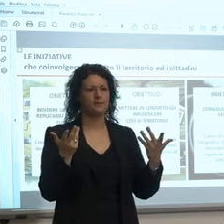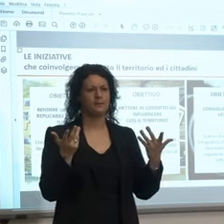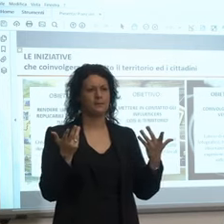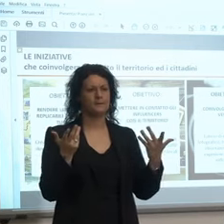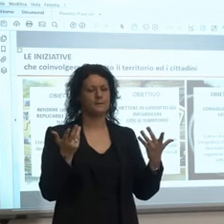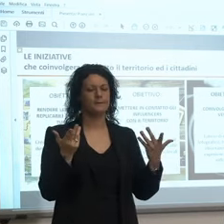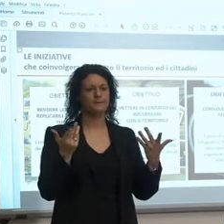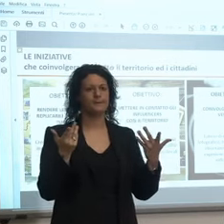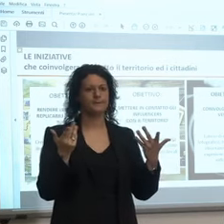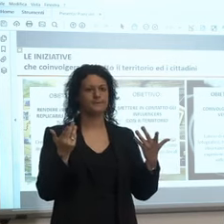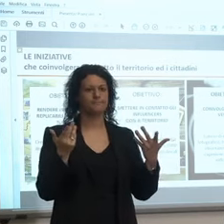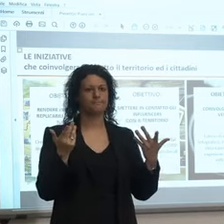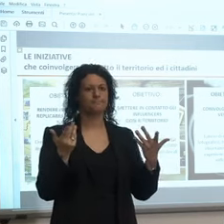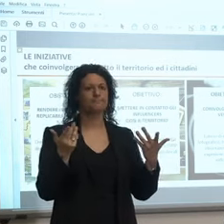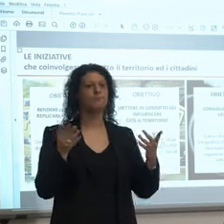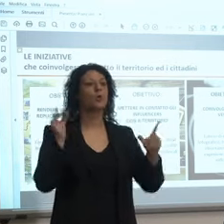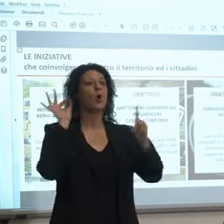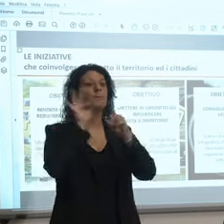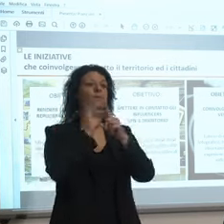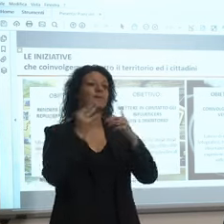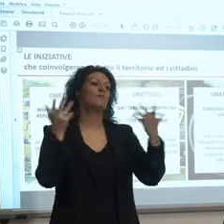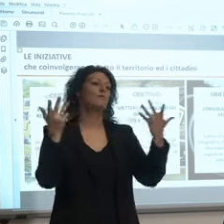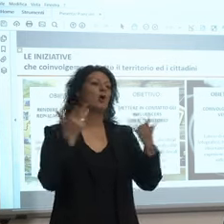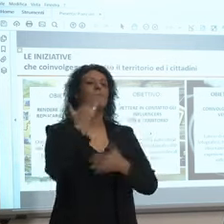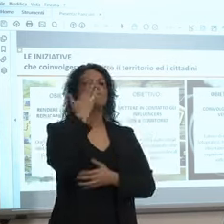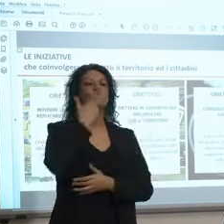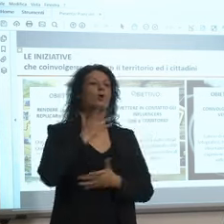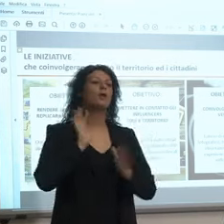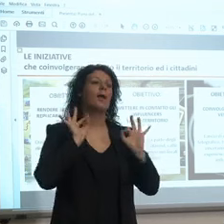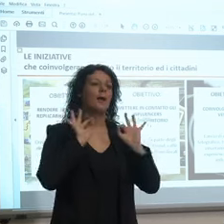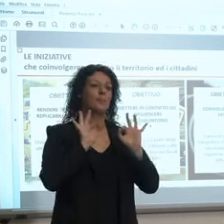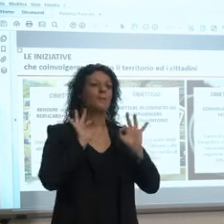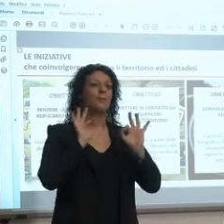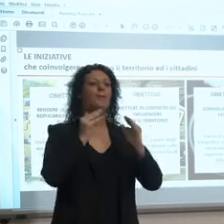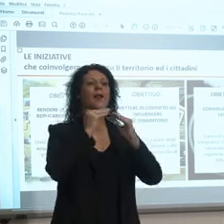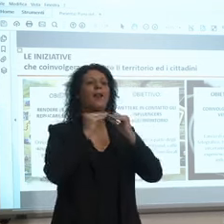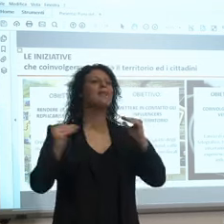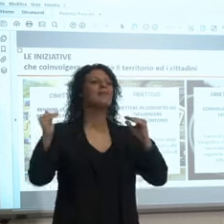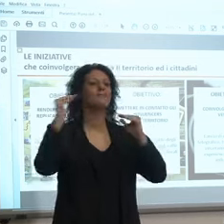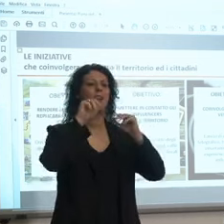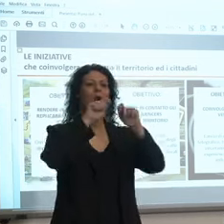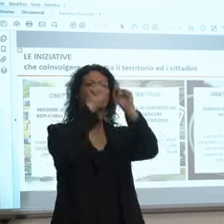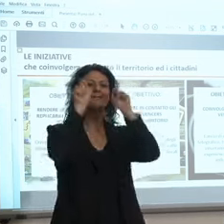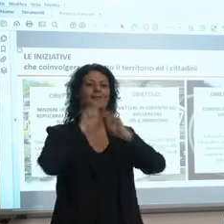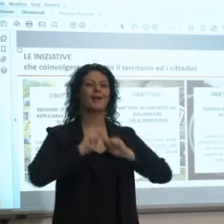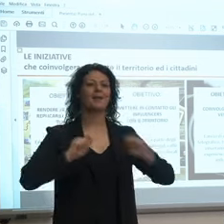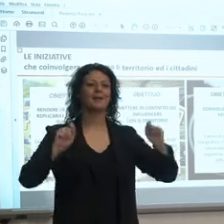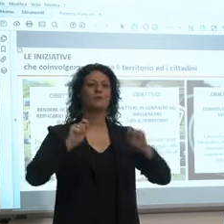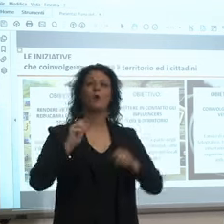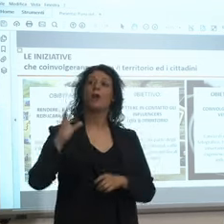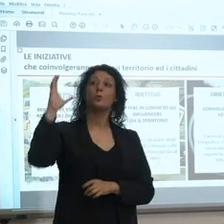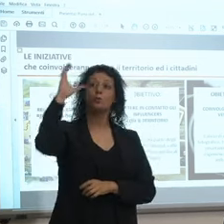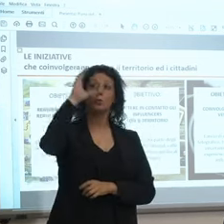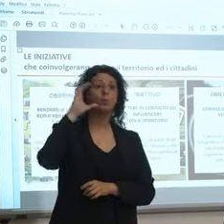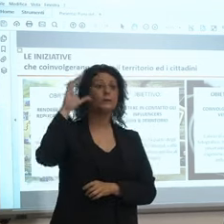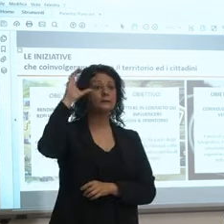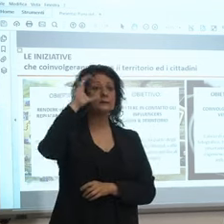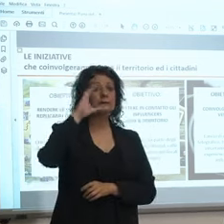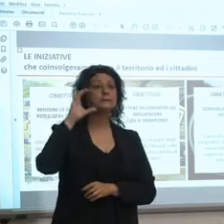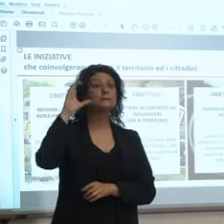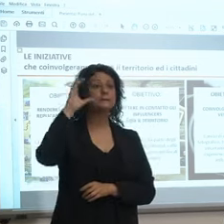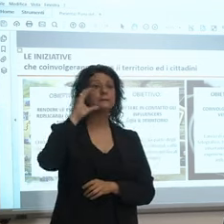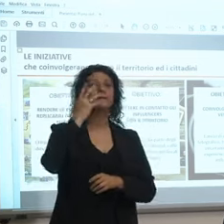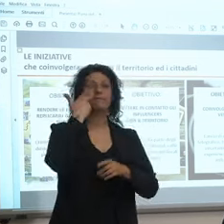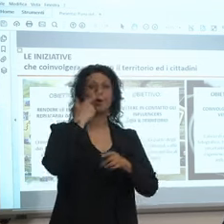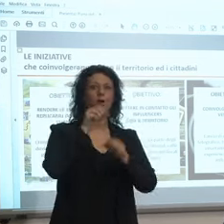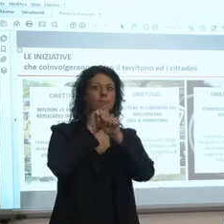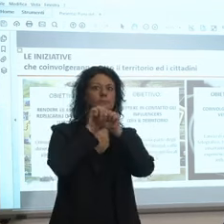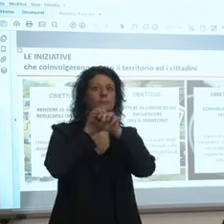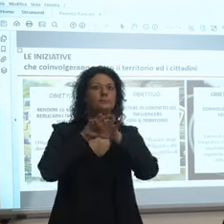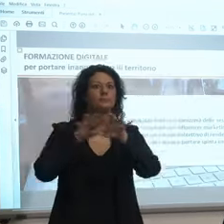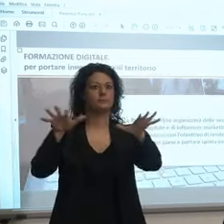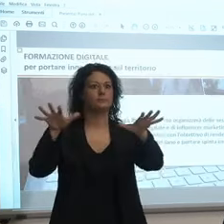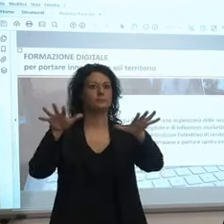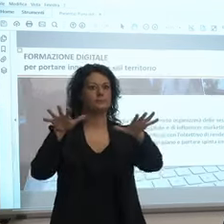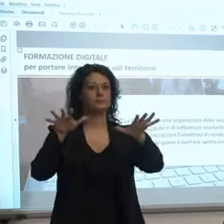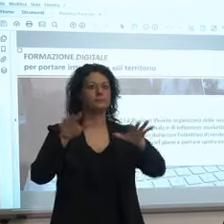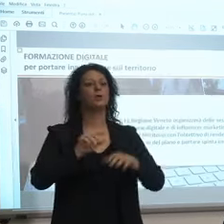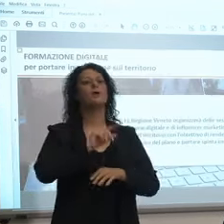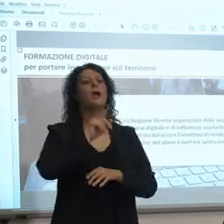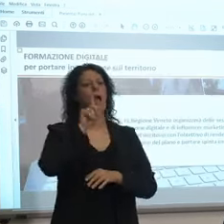tutti i turisti a livello internazionale e anche italiano